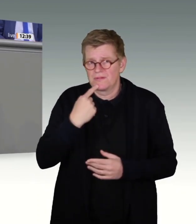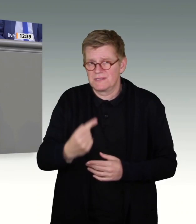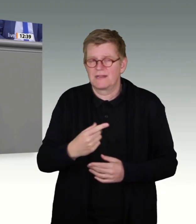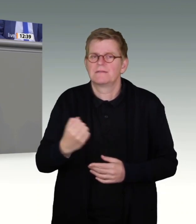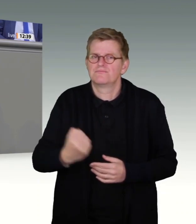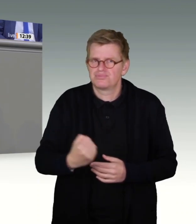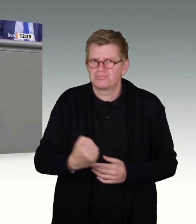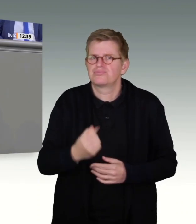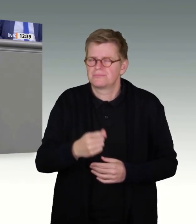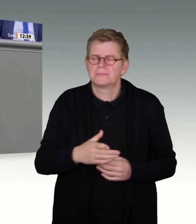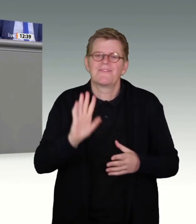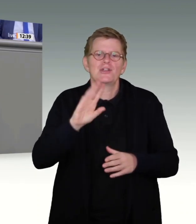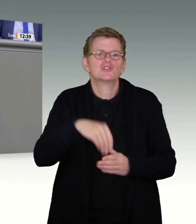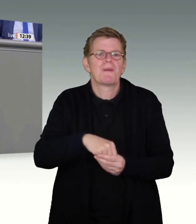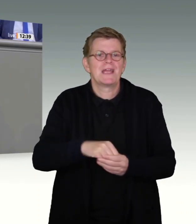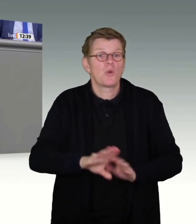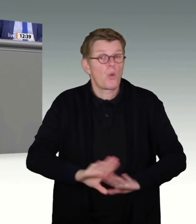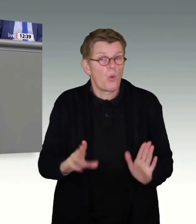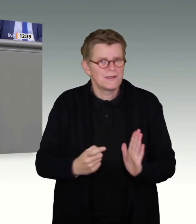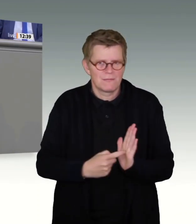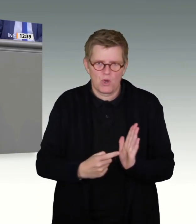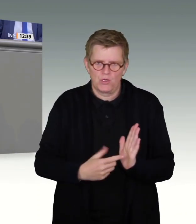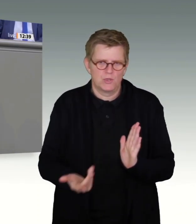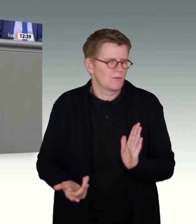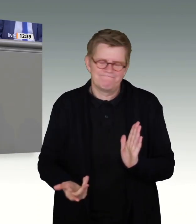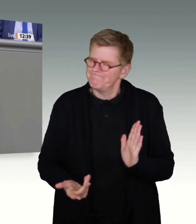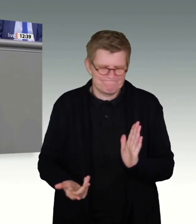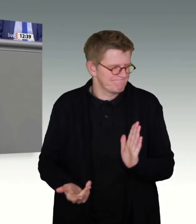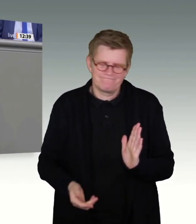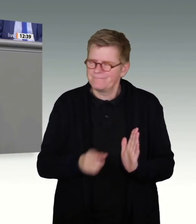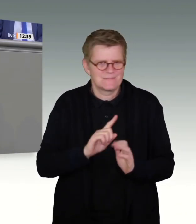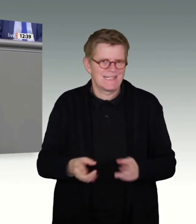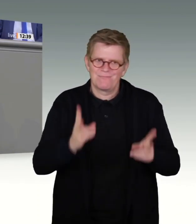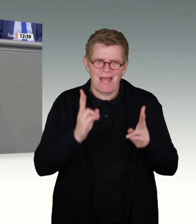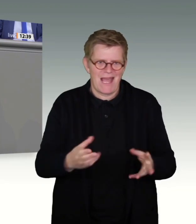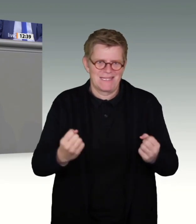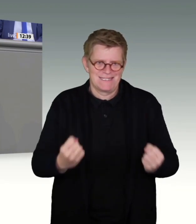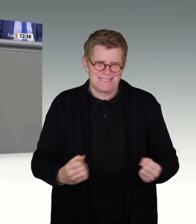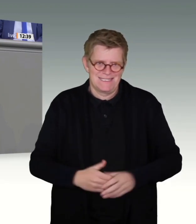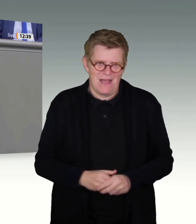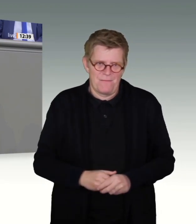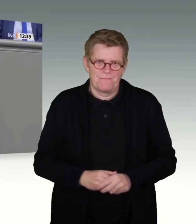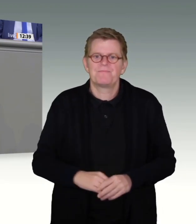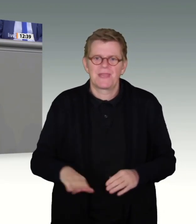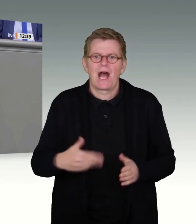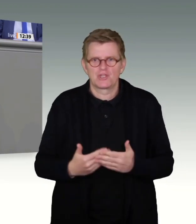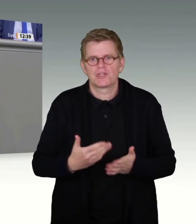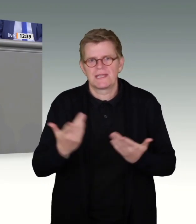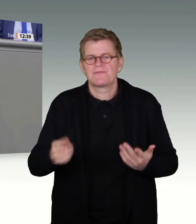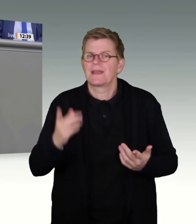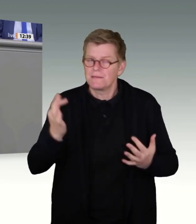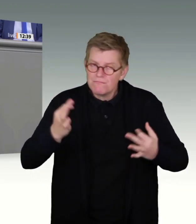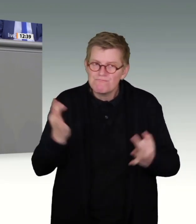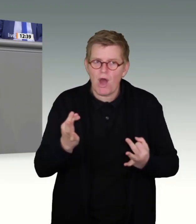rechtssicher. Deshalb wollen wir sehr schnell und sehr klar eine